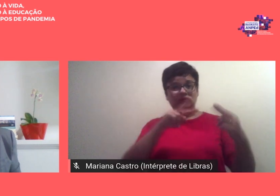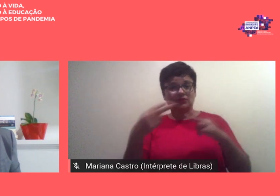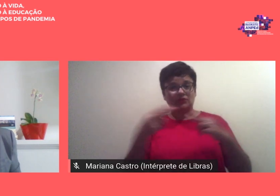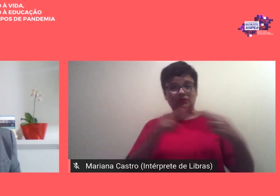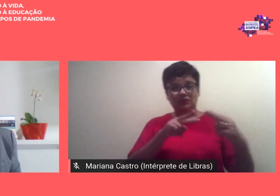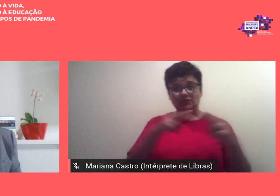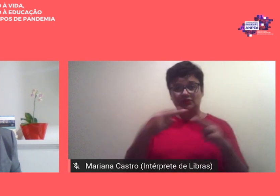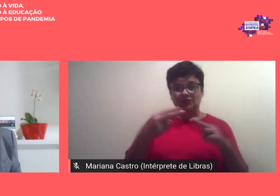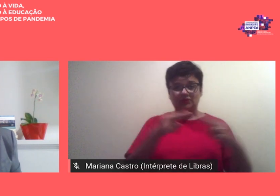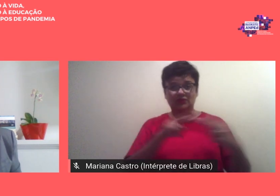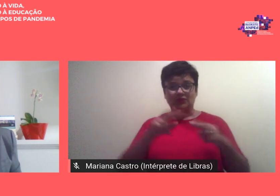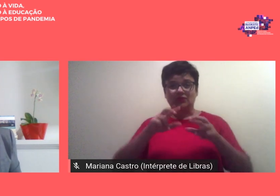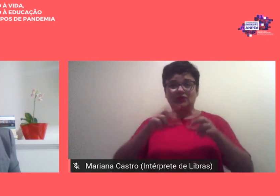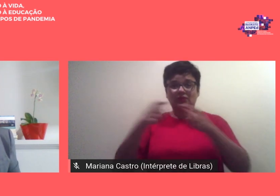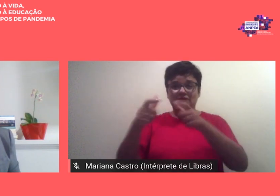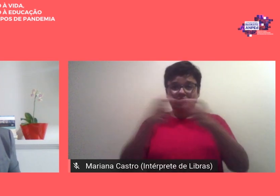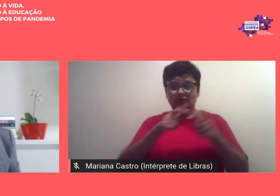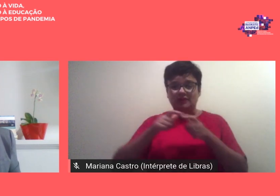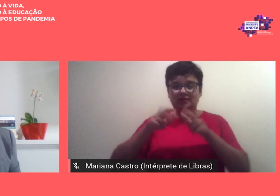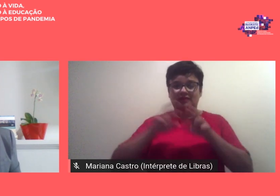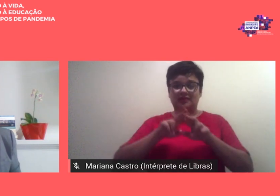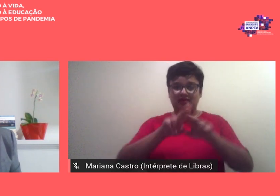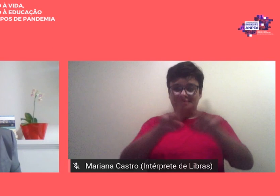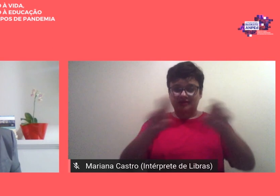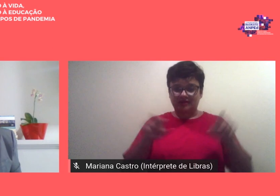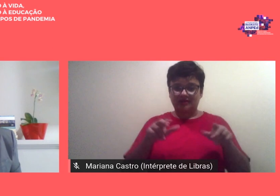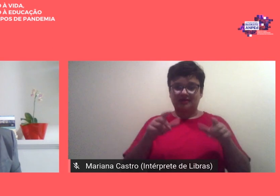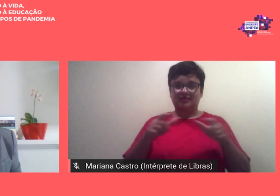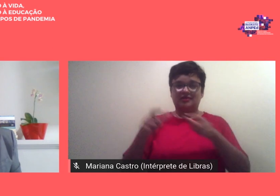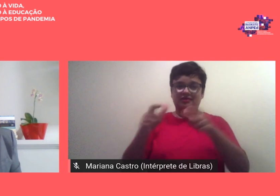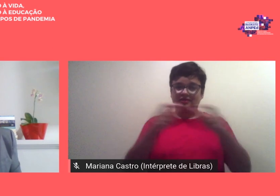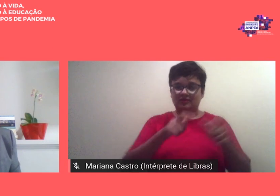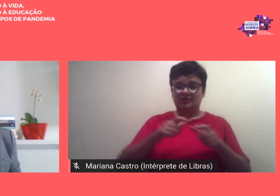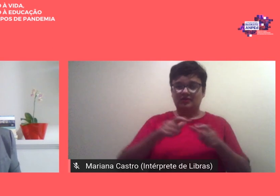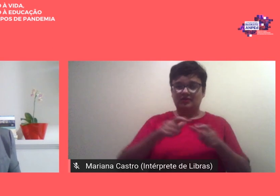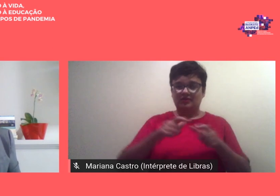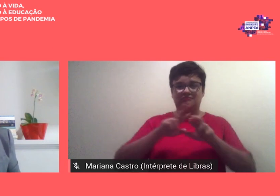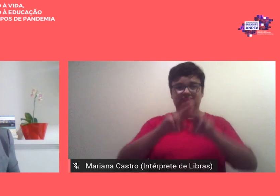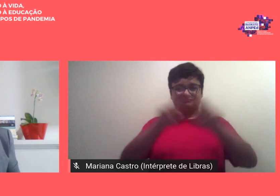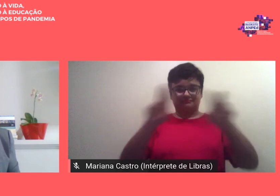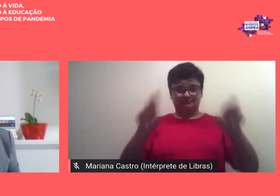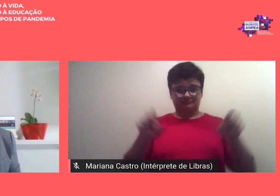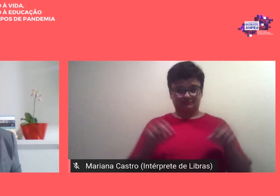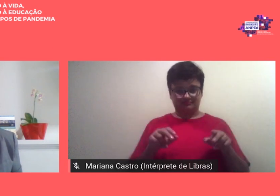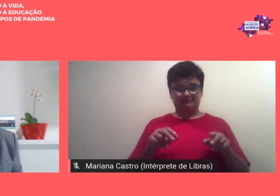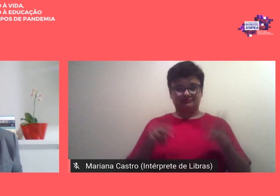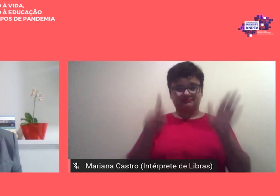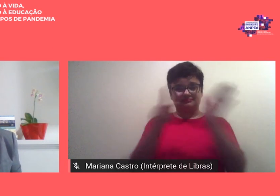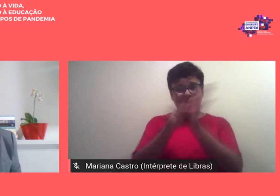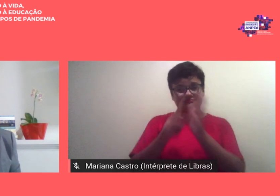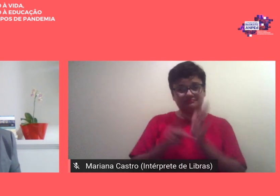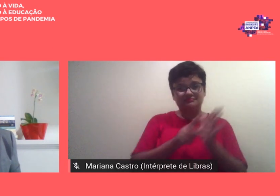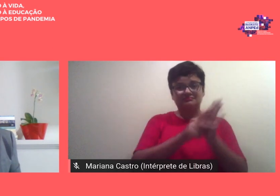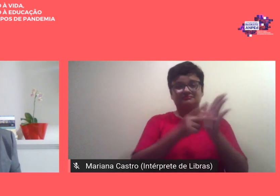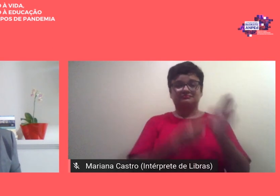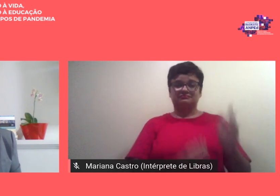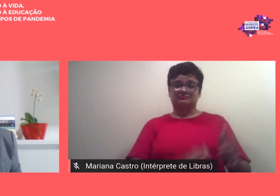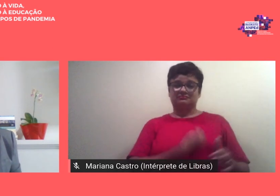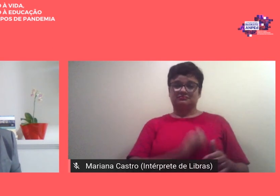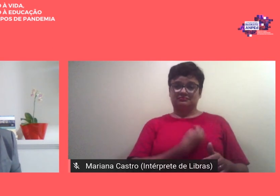distintos lugares diferentes espaços com formas diferentes de pertencimento e